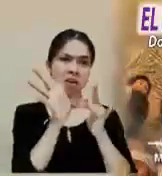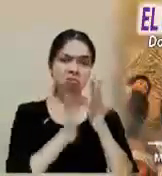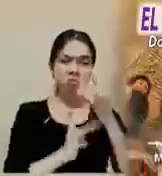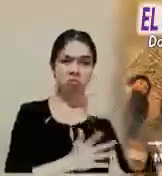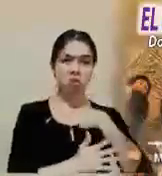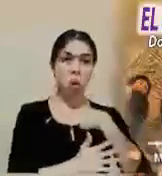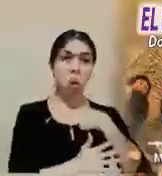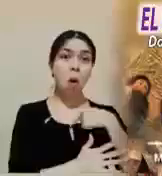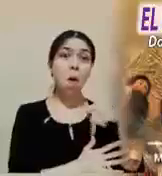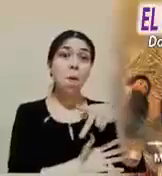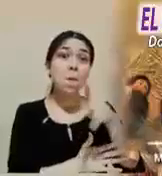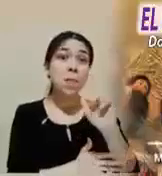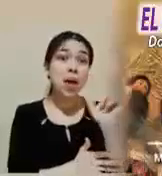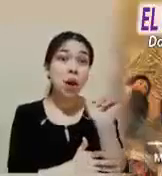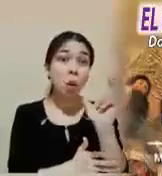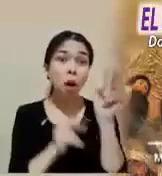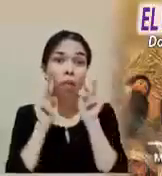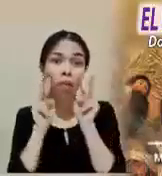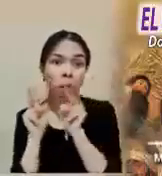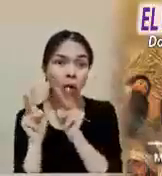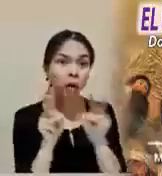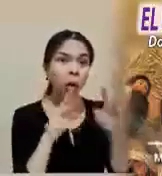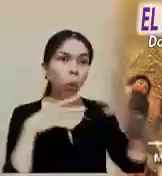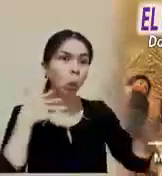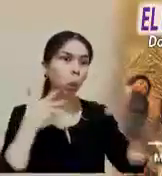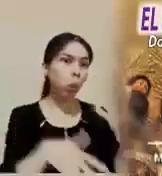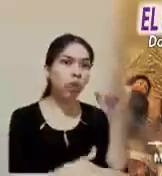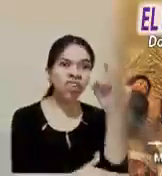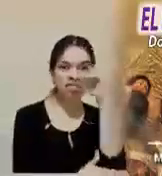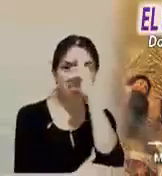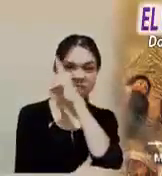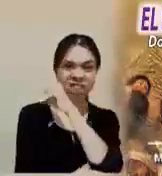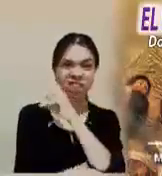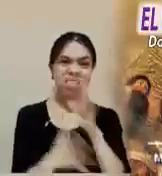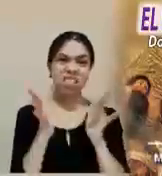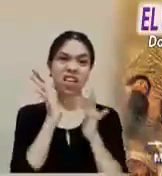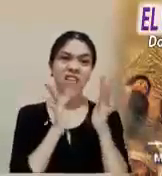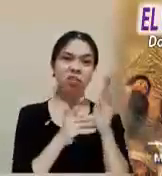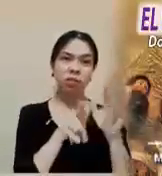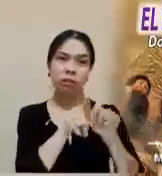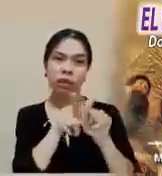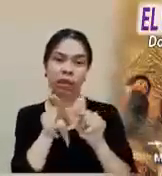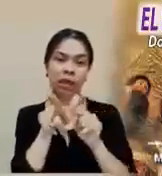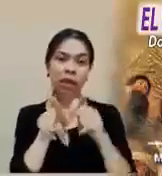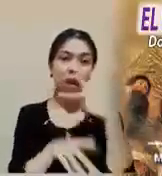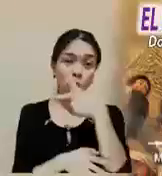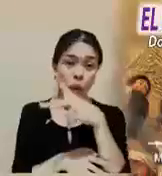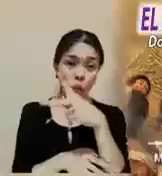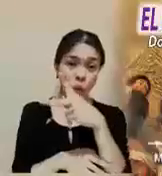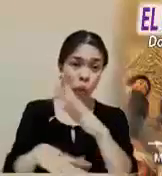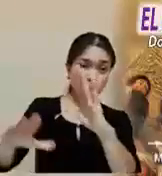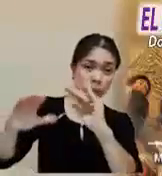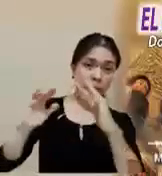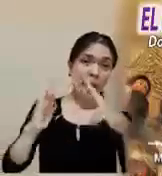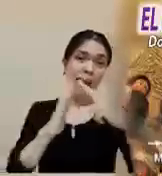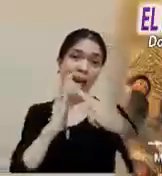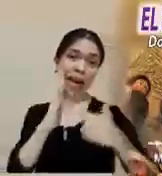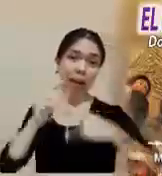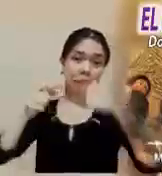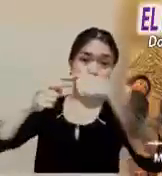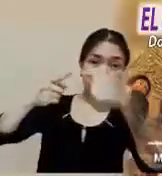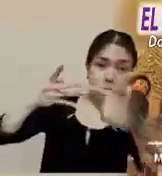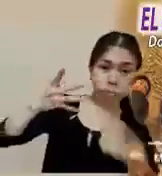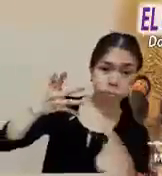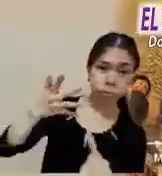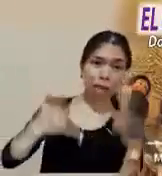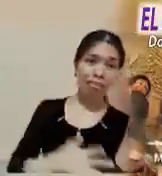después temblamos de miedo ante el reto de seguir sus caminos, vivir su doctrina y tomar su cruz.